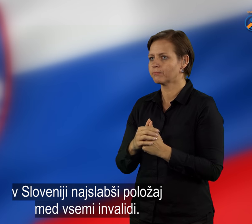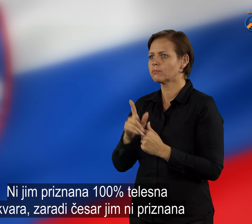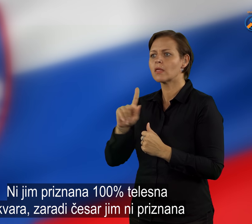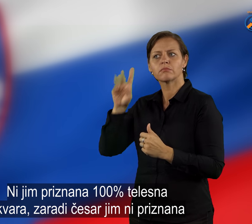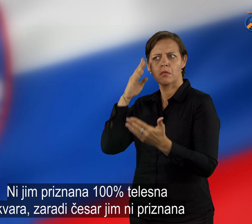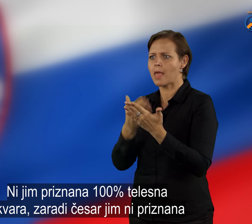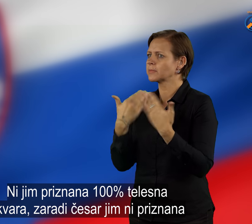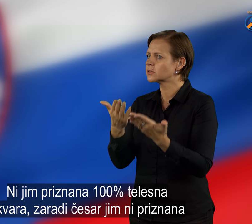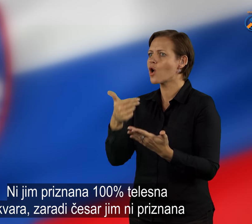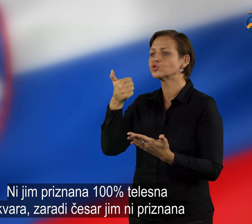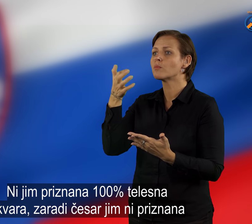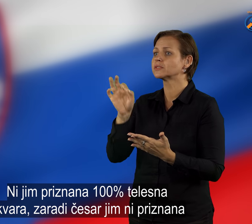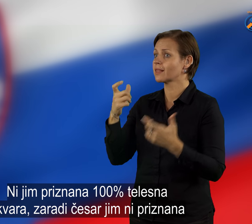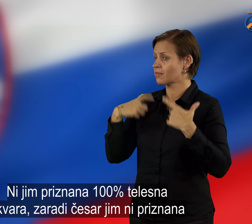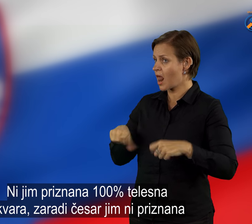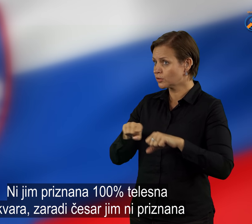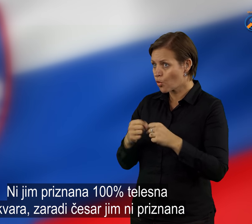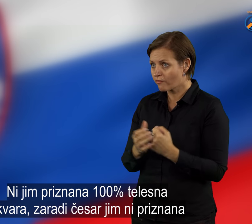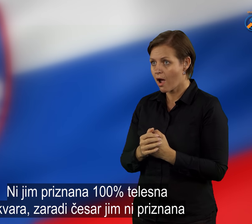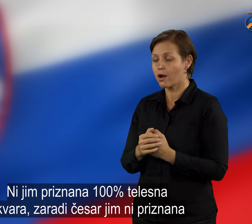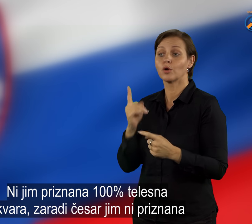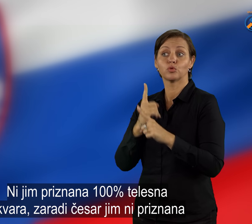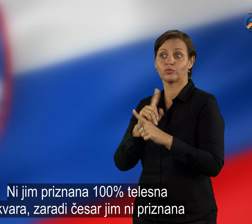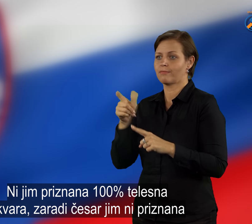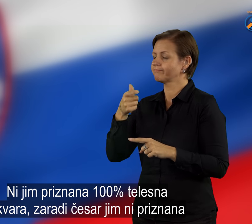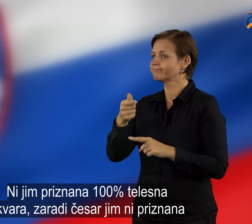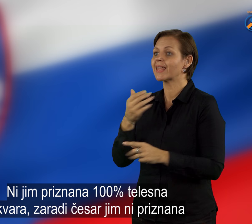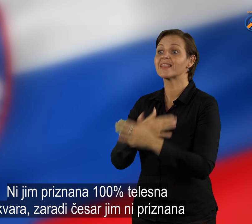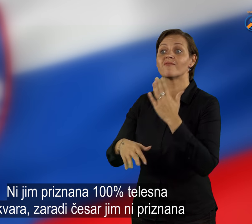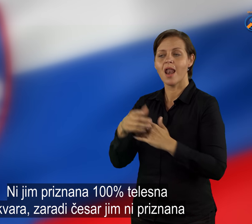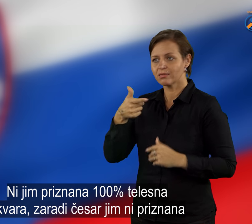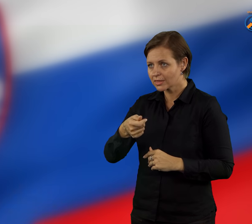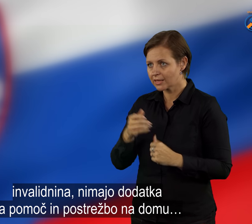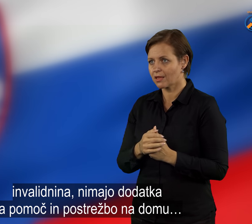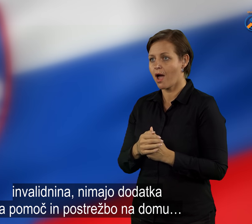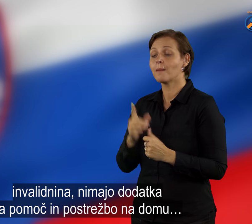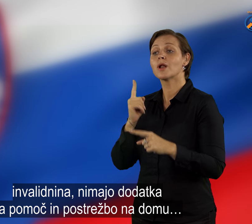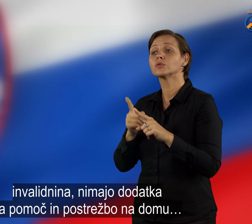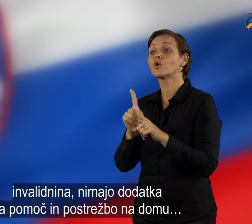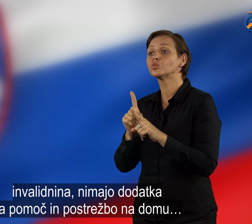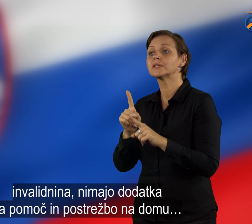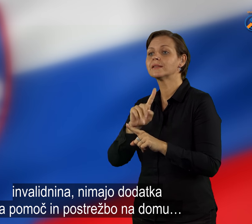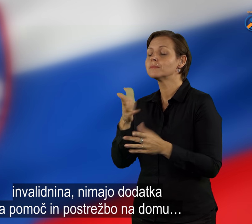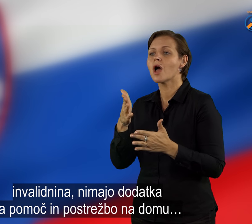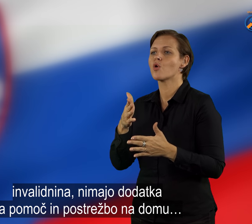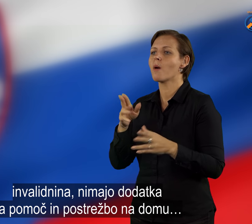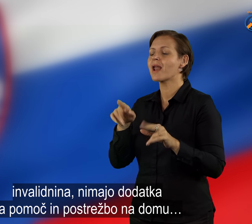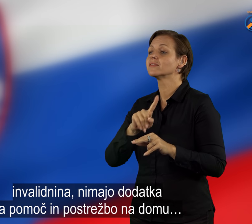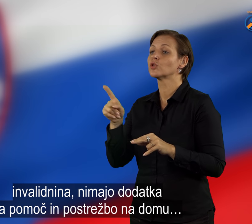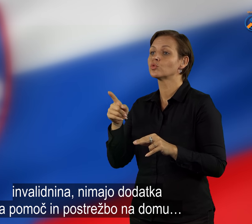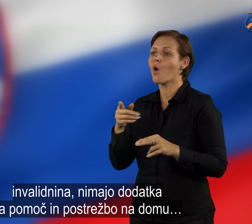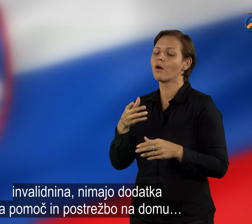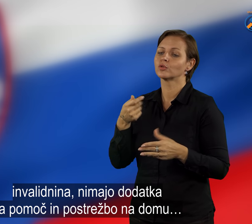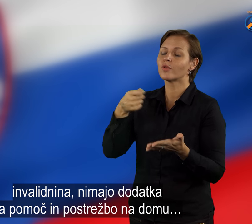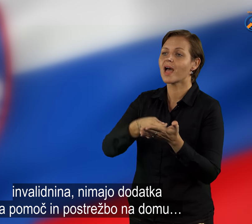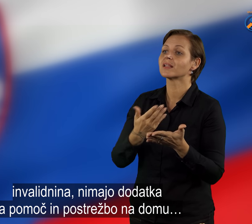Ni jim priznana 100 odstotna telesna okvara, zaradi česar jim ni priznana invalidnina, nimajo dodatka za pomoč